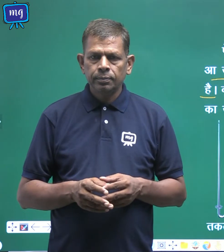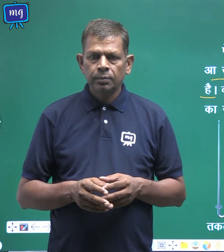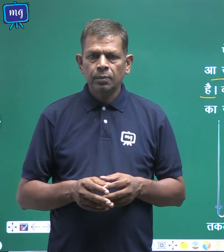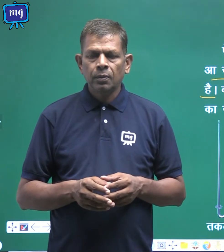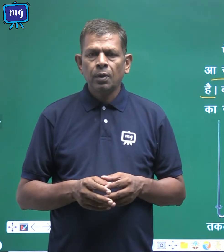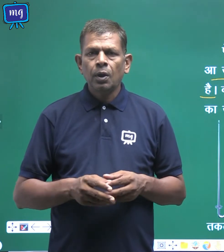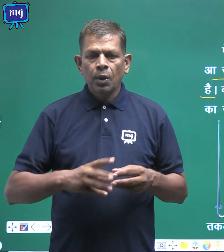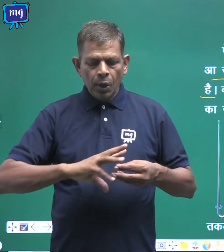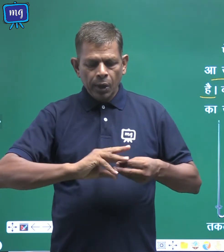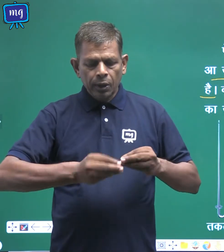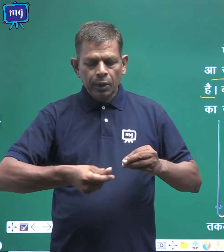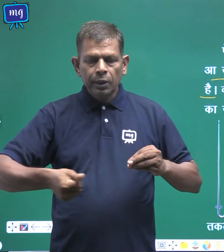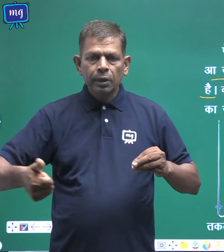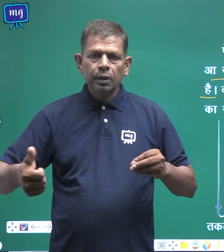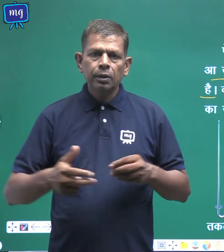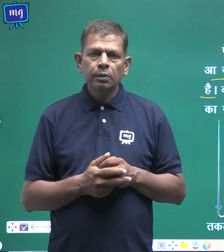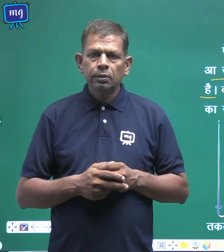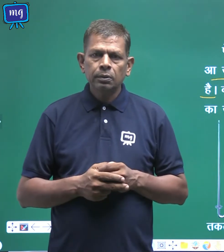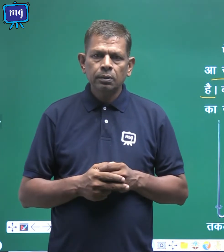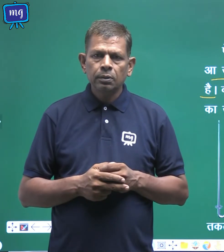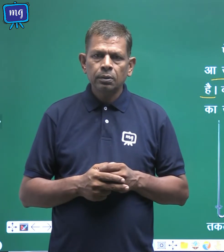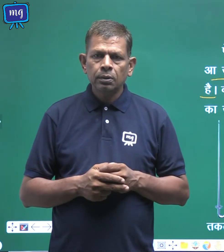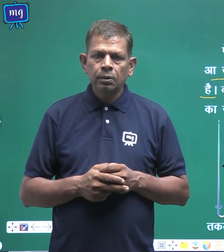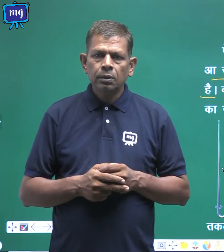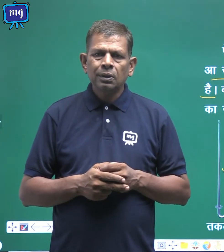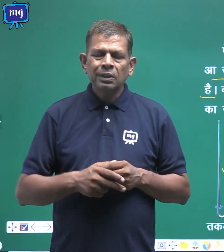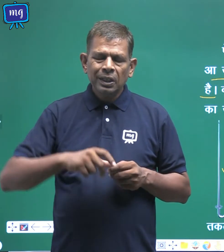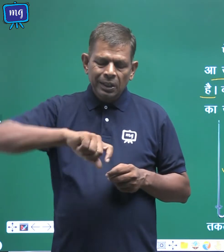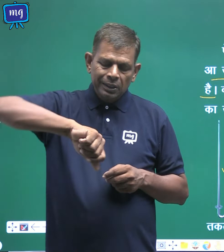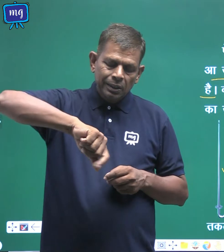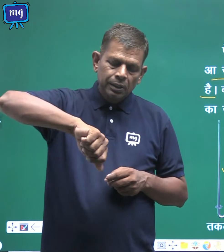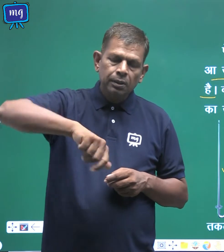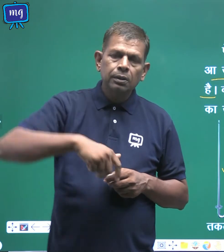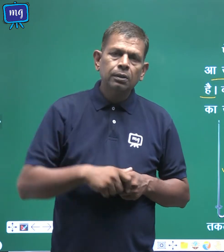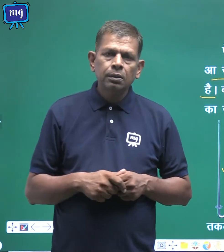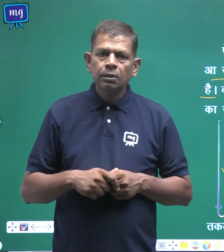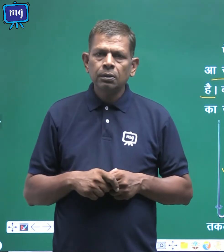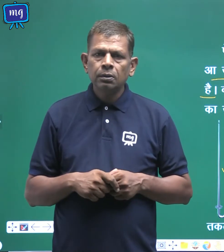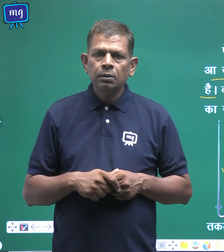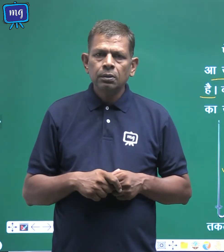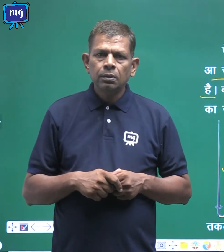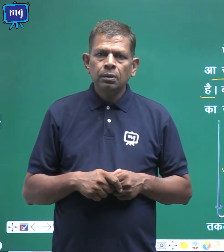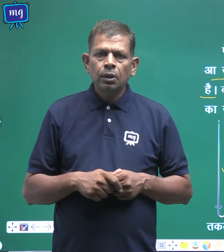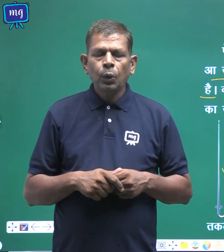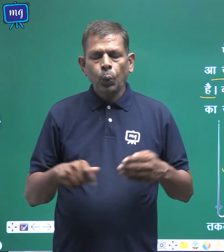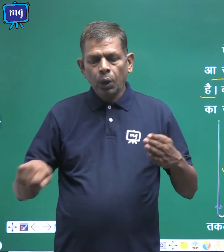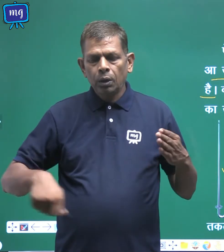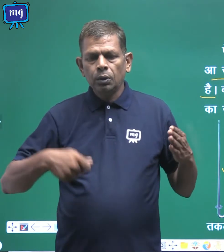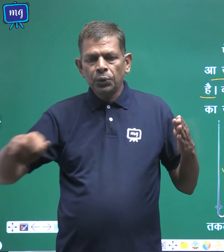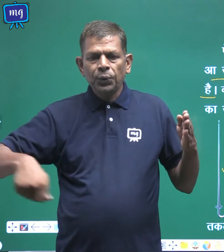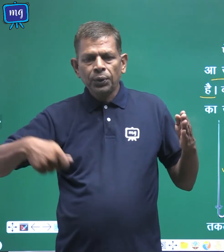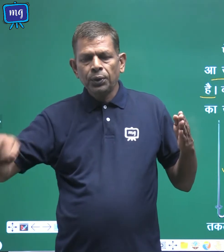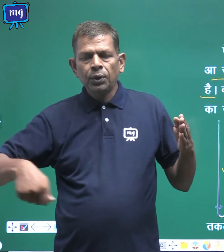कताई के लिए तकली वचरखे